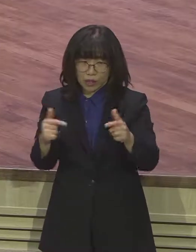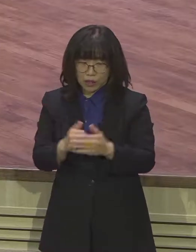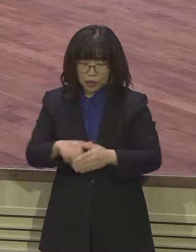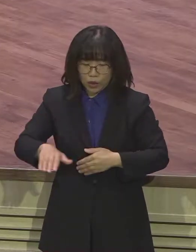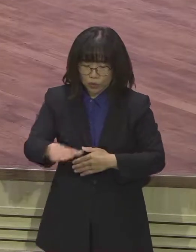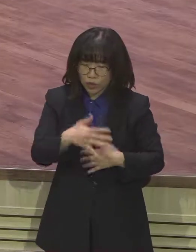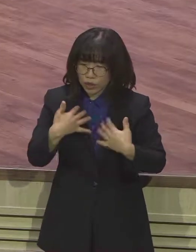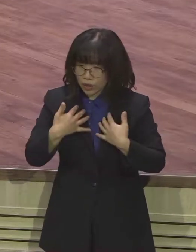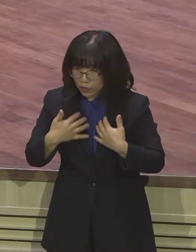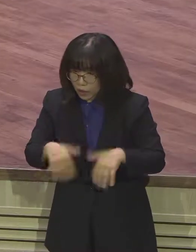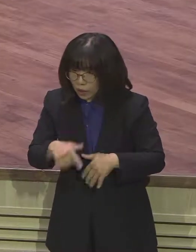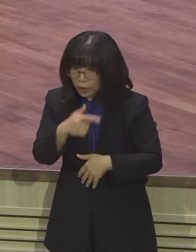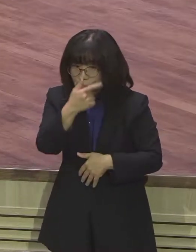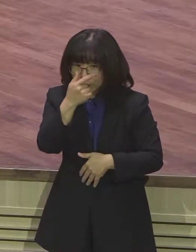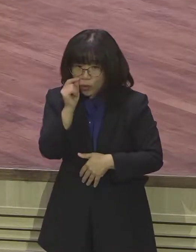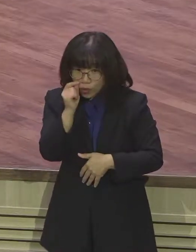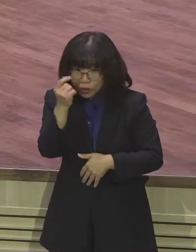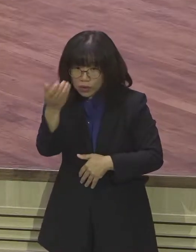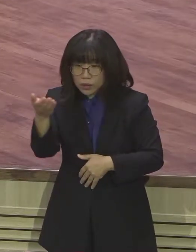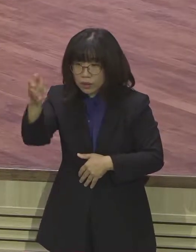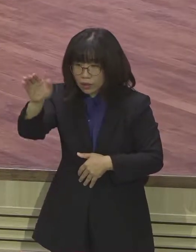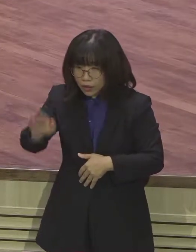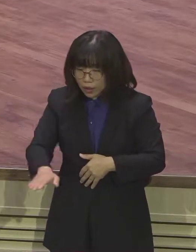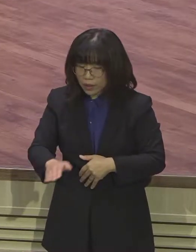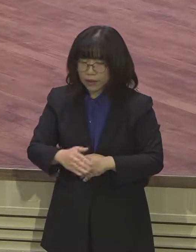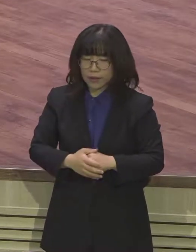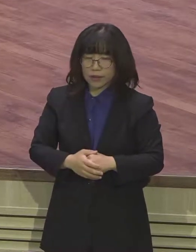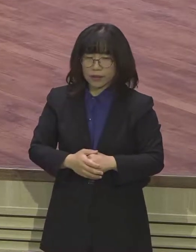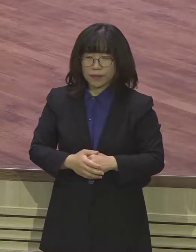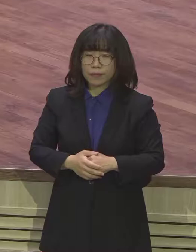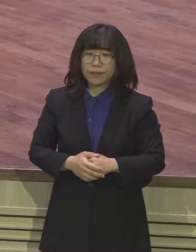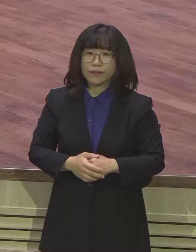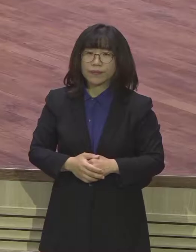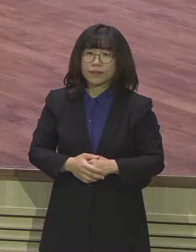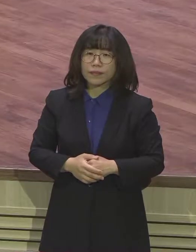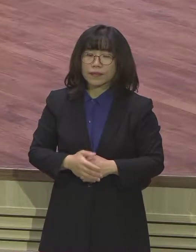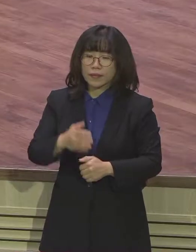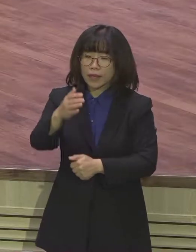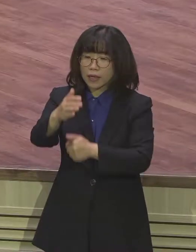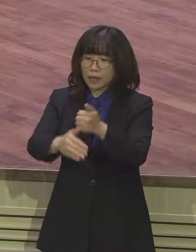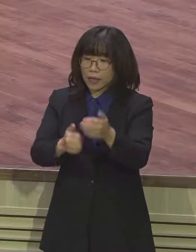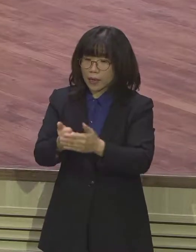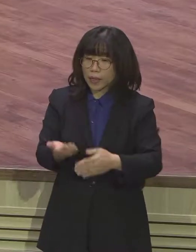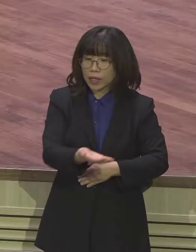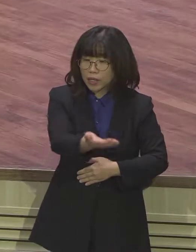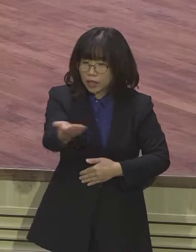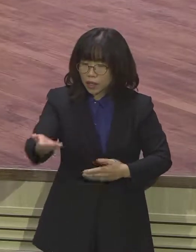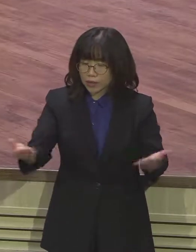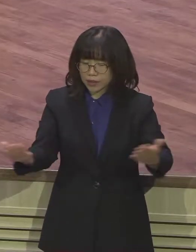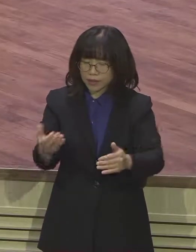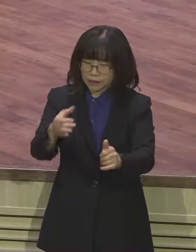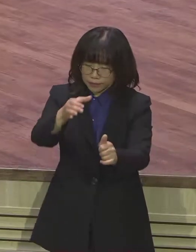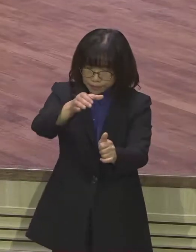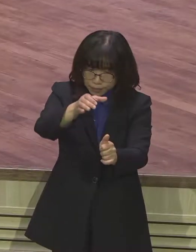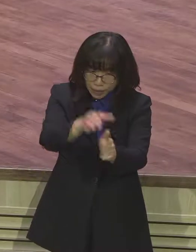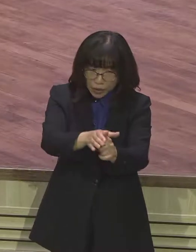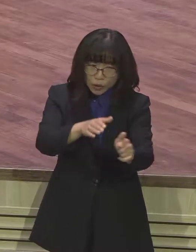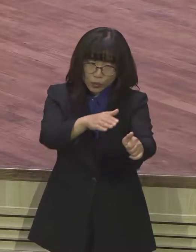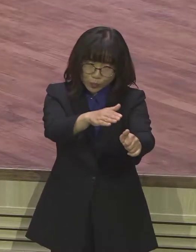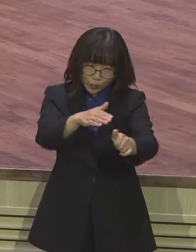우리를 너무도 평범하다 못해 기준 미달이었던 우리를 하나님께서 하나님의 무조건적인 선택 속에 우리를 선지자적인 사명을 허락해